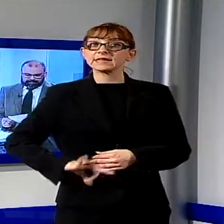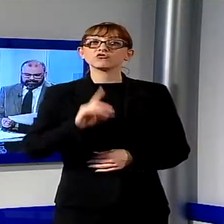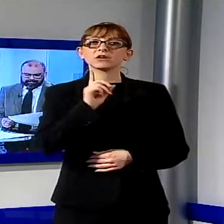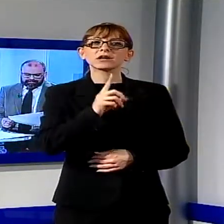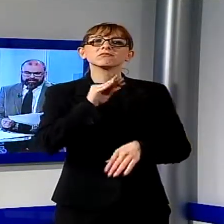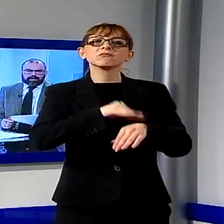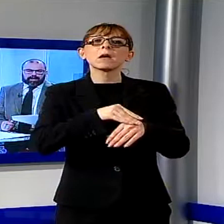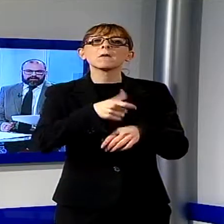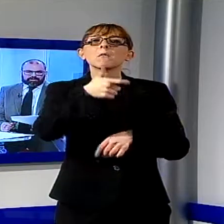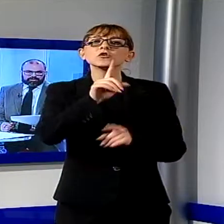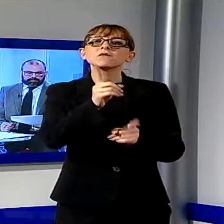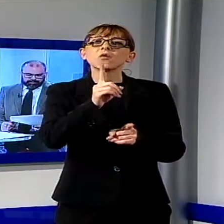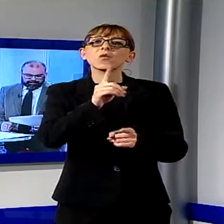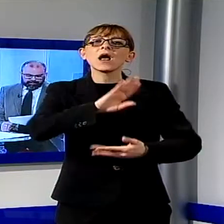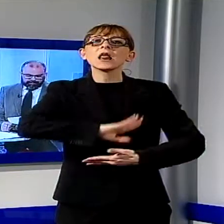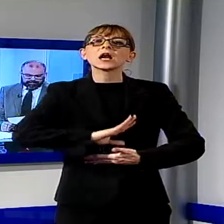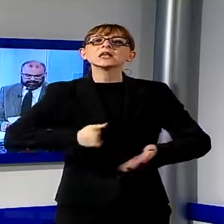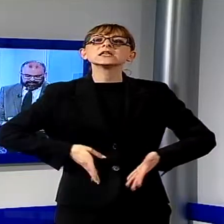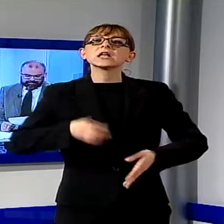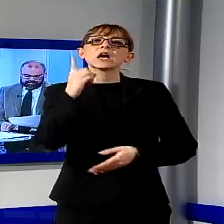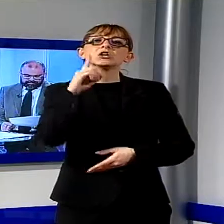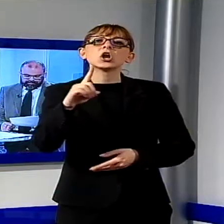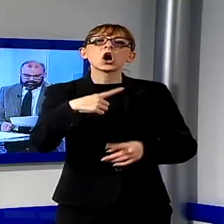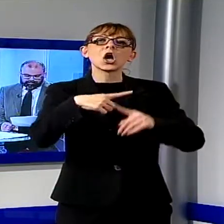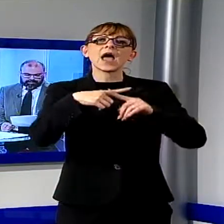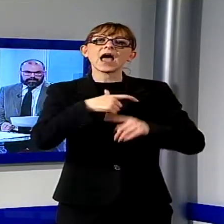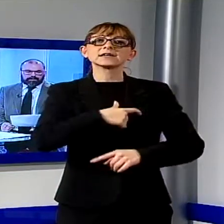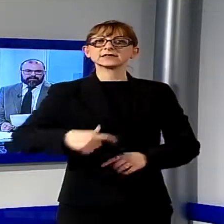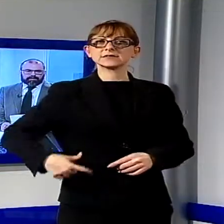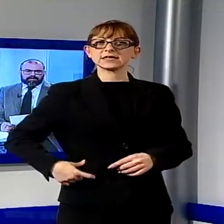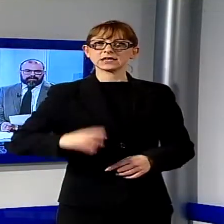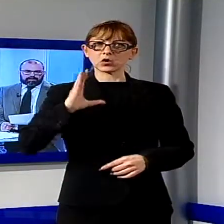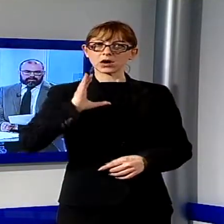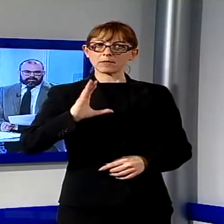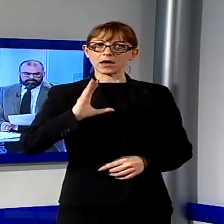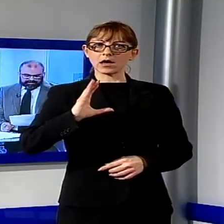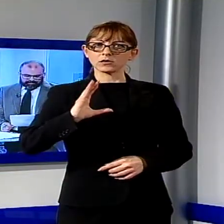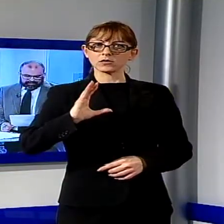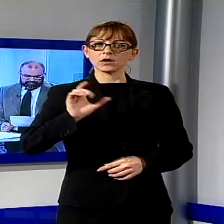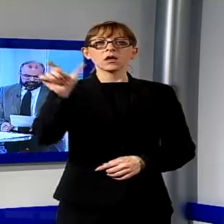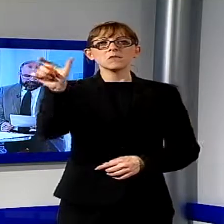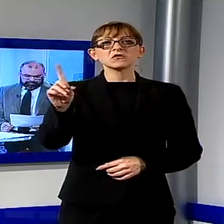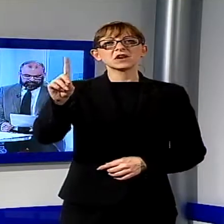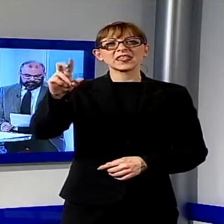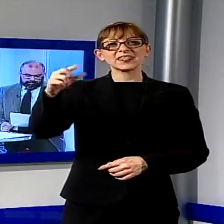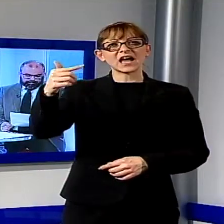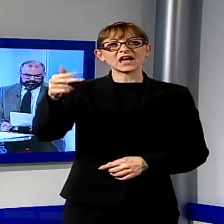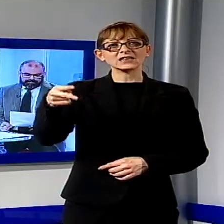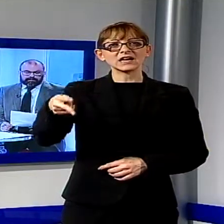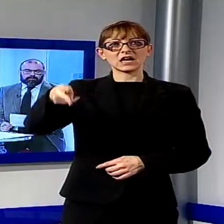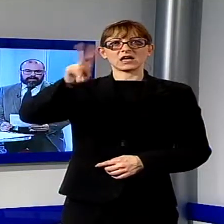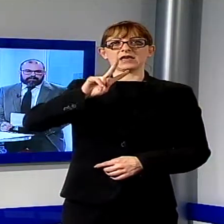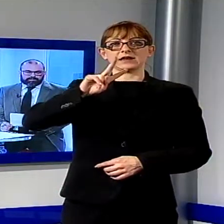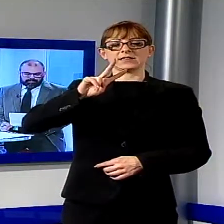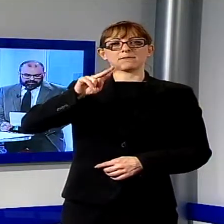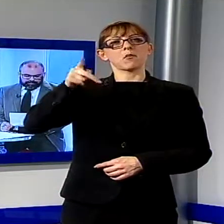candidare a Viareggio per il PD, l'ex sindaco di Capannori. Il commissario Dati ha dato una risposta